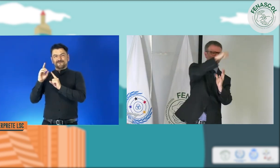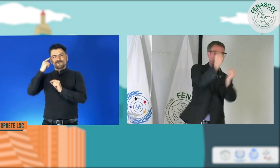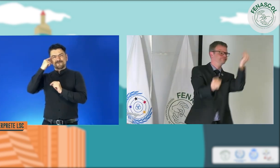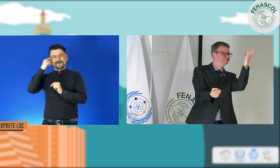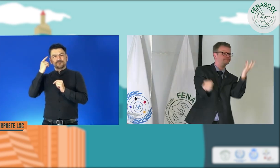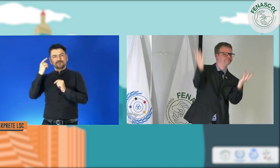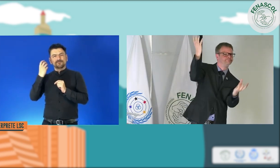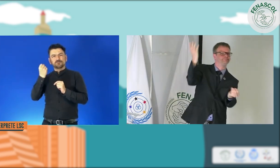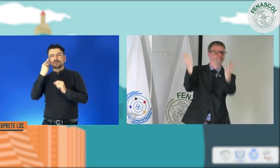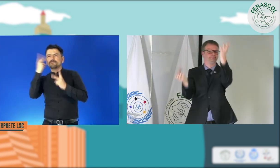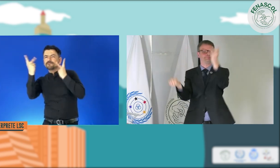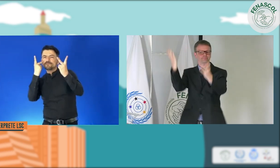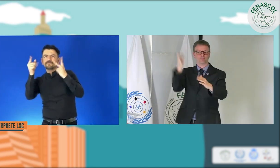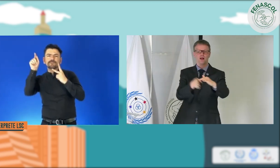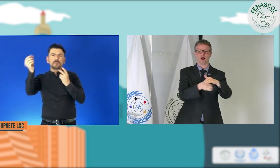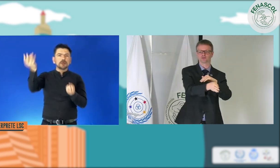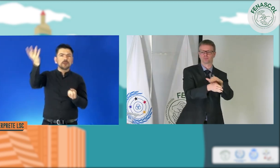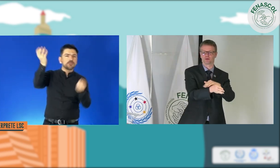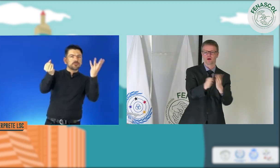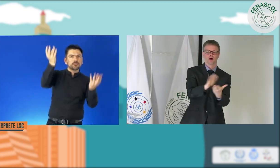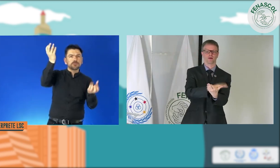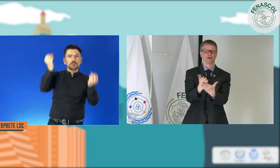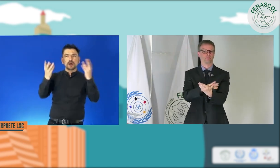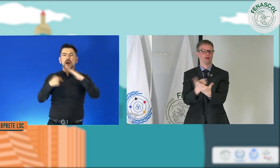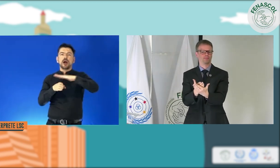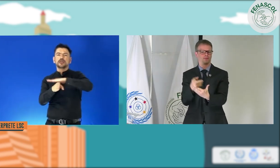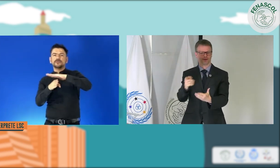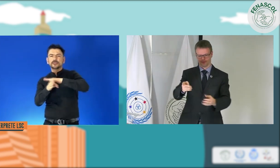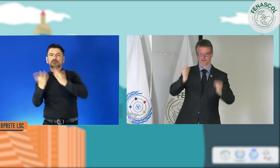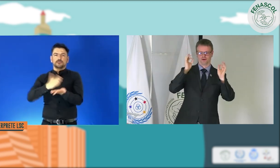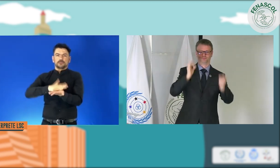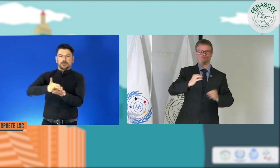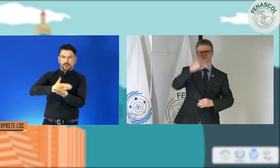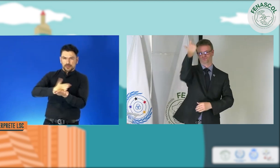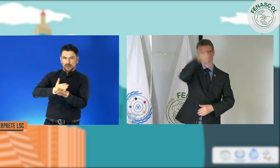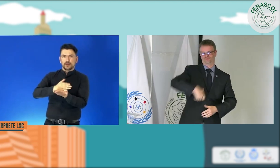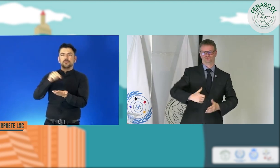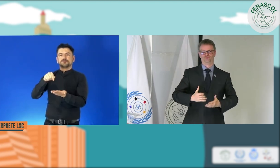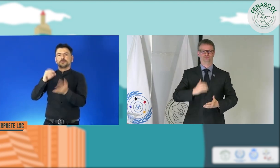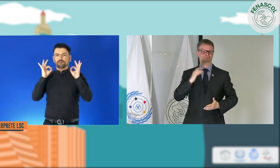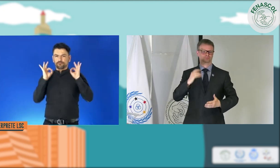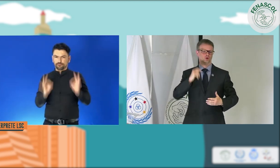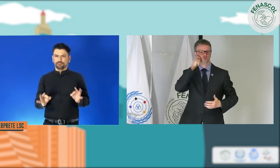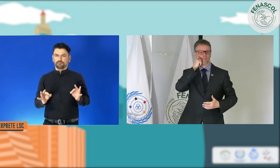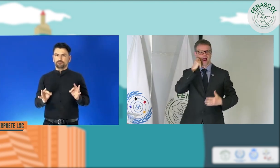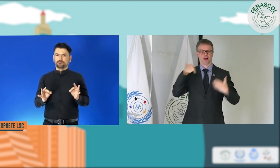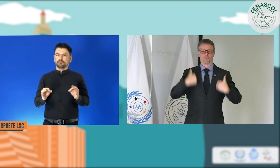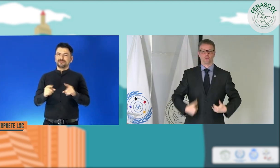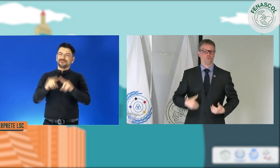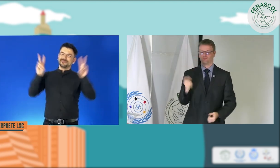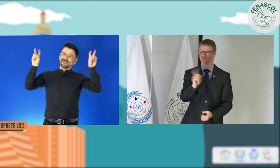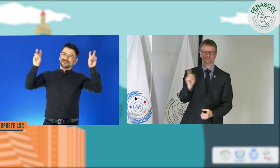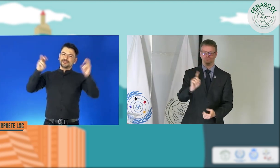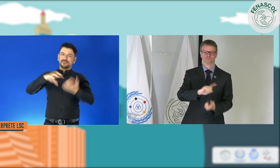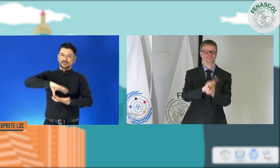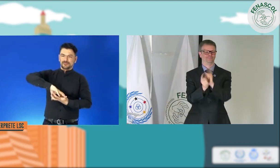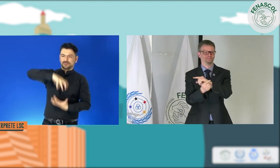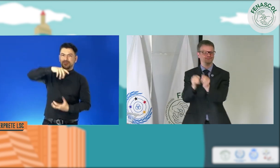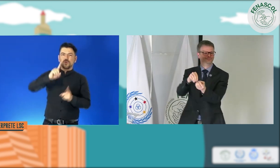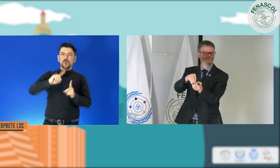Mundial de Sordos, lo que vemos a nivel internacional es que en efecto hay diferentes asuntos de accesibilidad con intérpretes que no